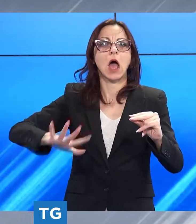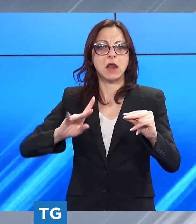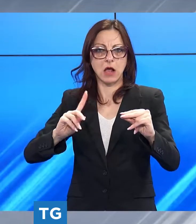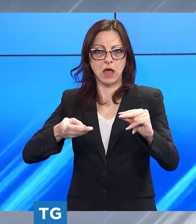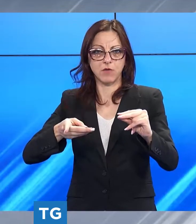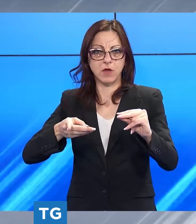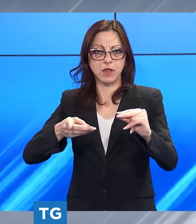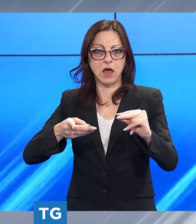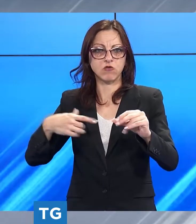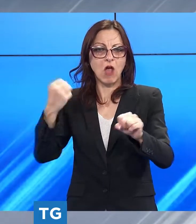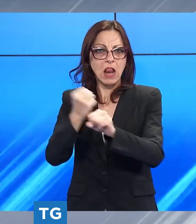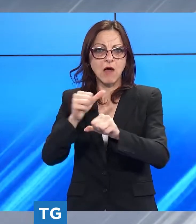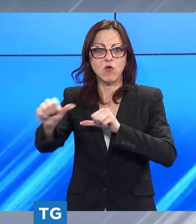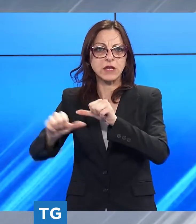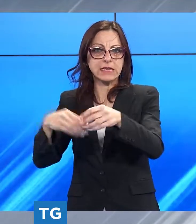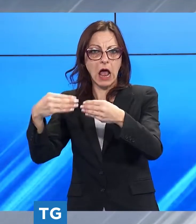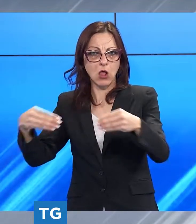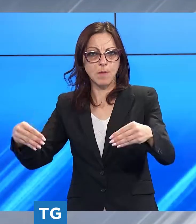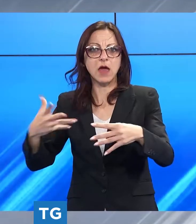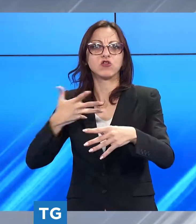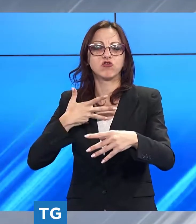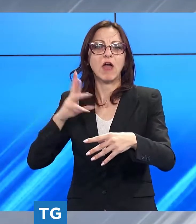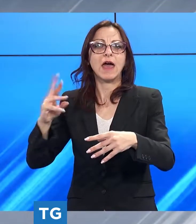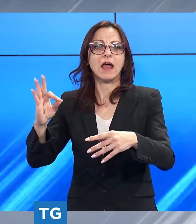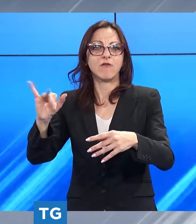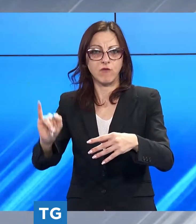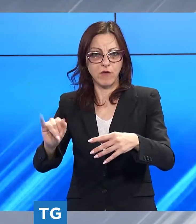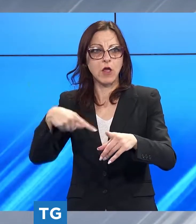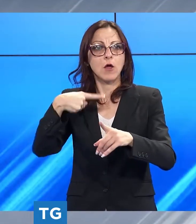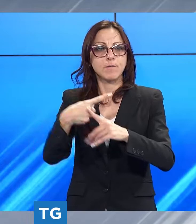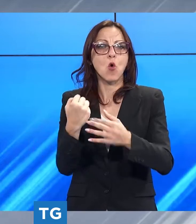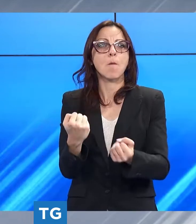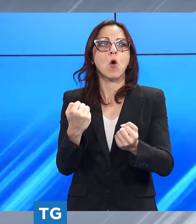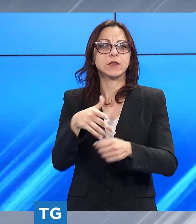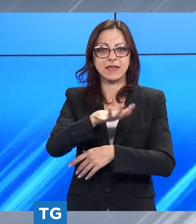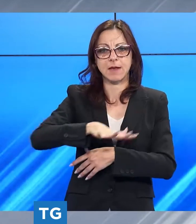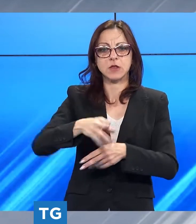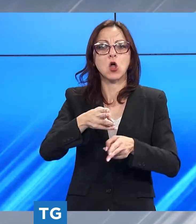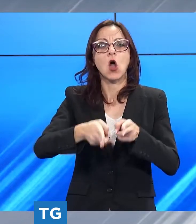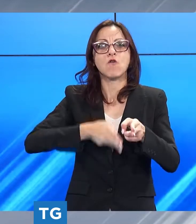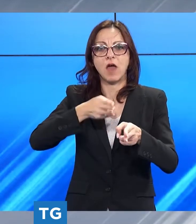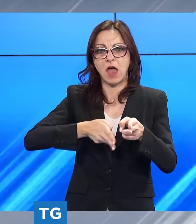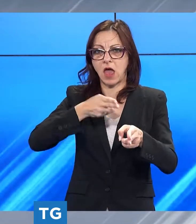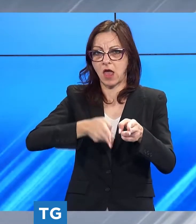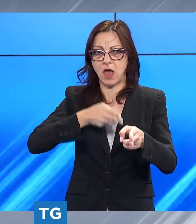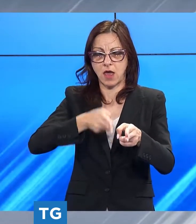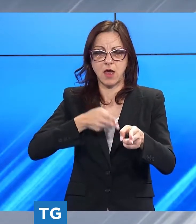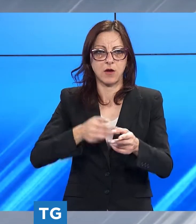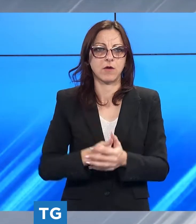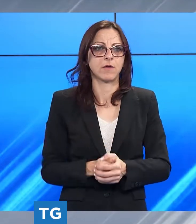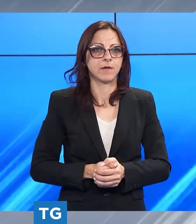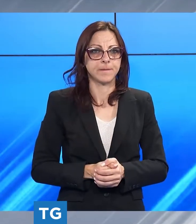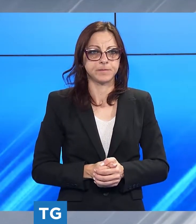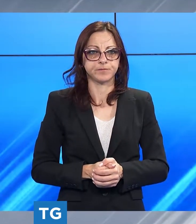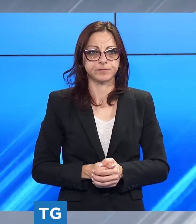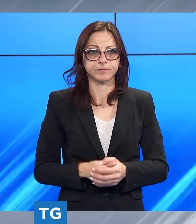i lavori sullo scalomerci che sono in corso da parte di rfi e il potenziamento su tutta la linea ferroviaria il cantiere nei mesi scorsi